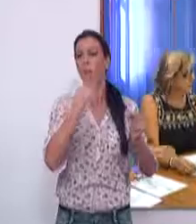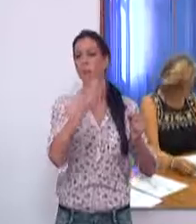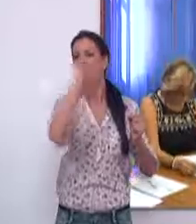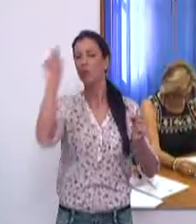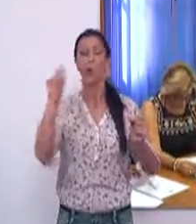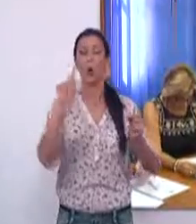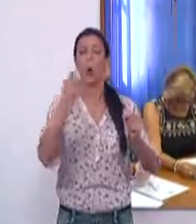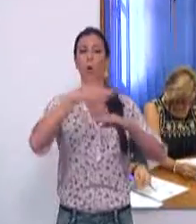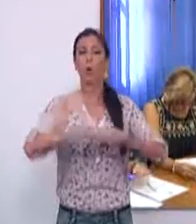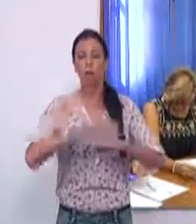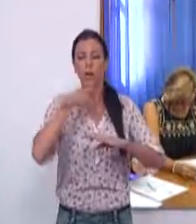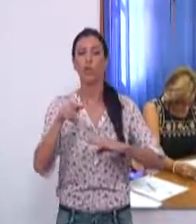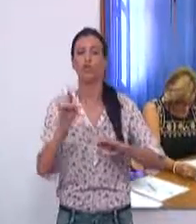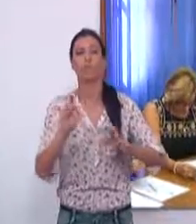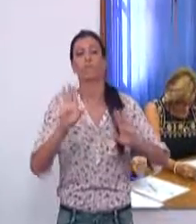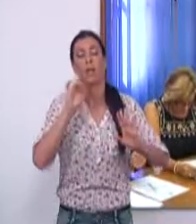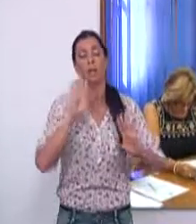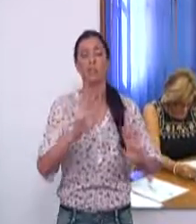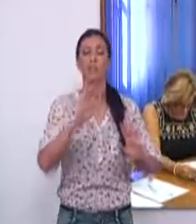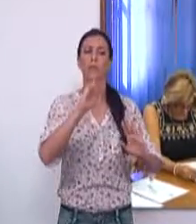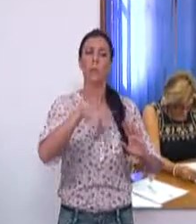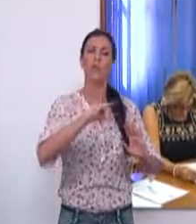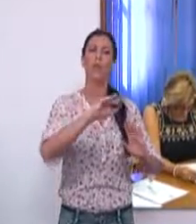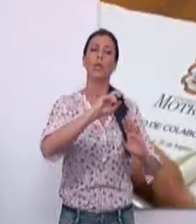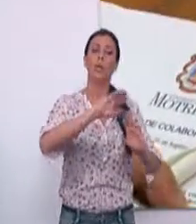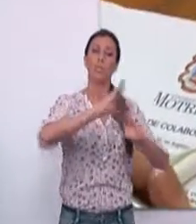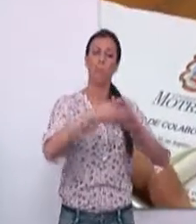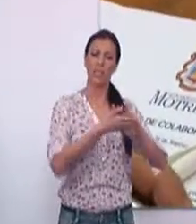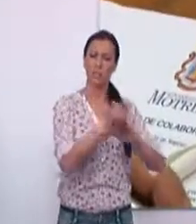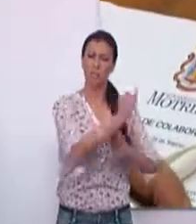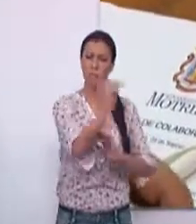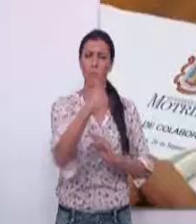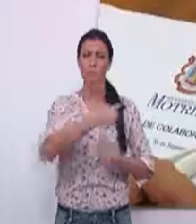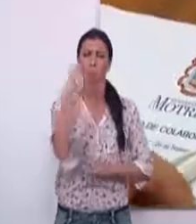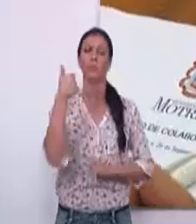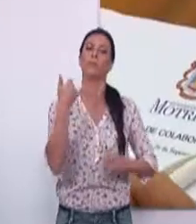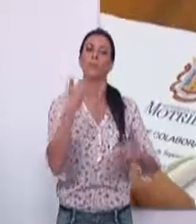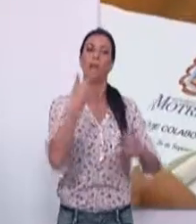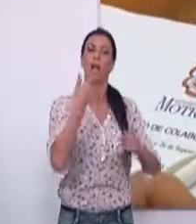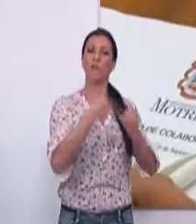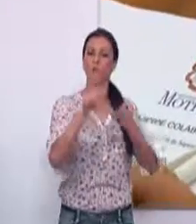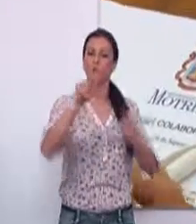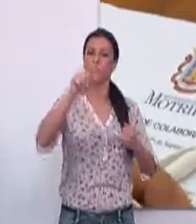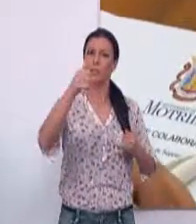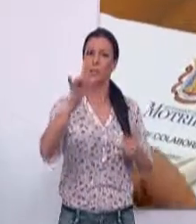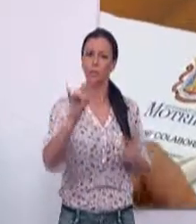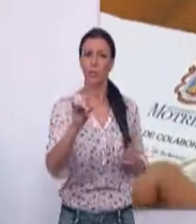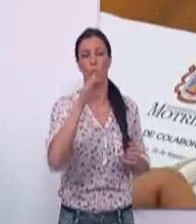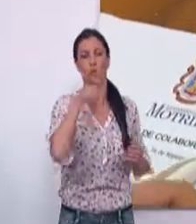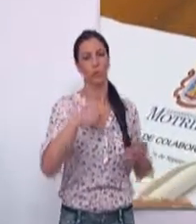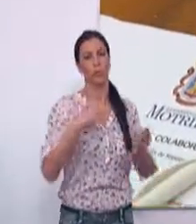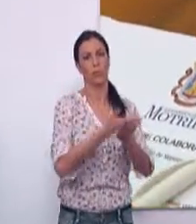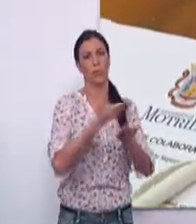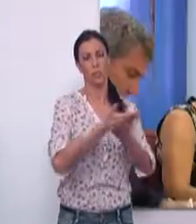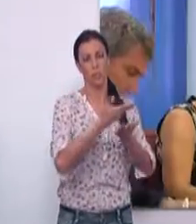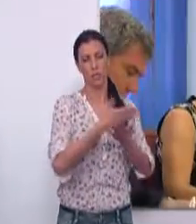cumplen. Además, existen expedientes con la misma condición que se han resuelto favorablemente y han